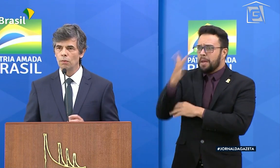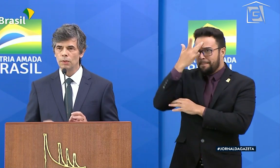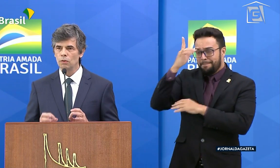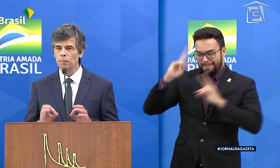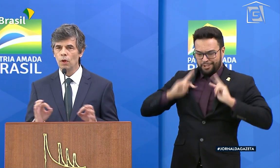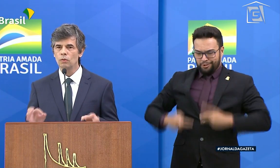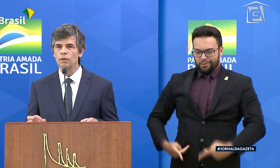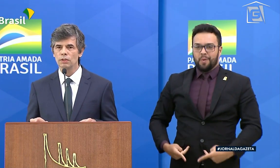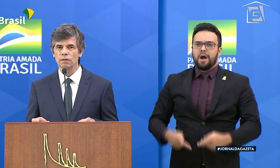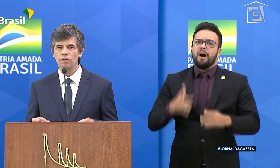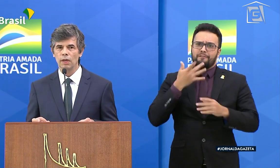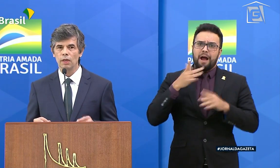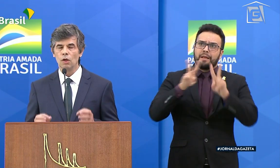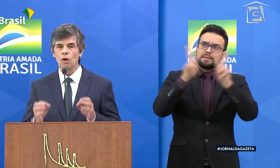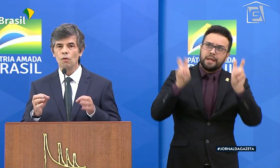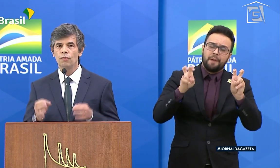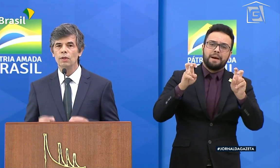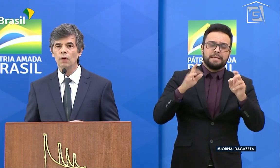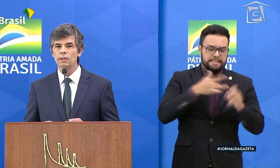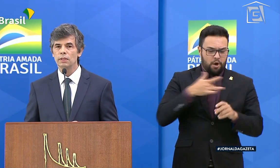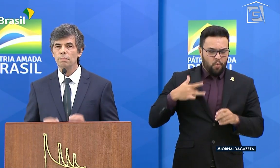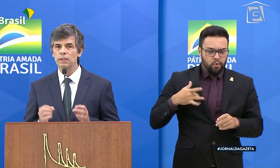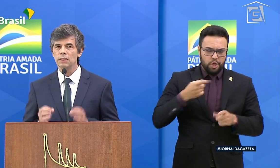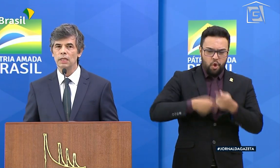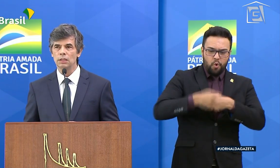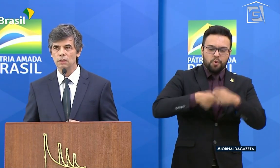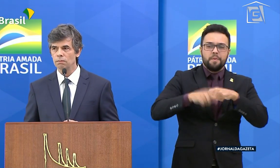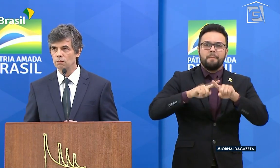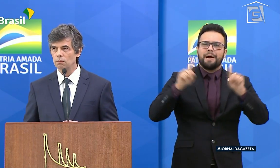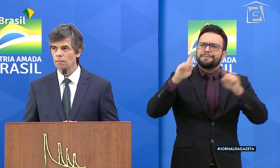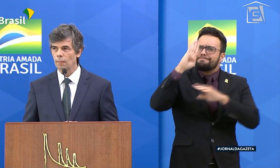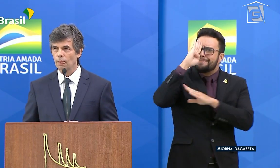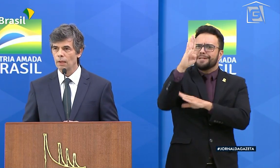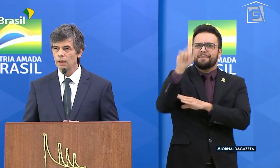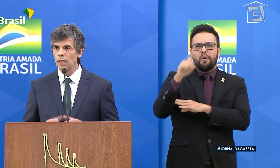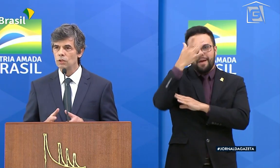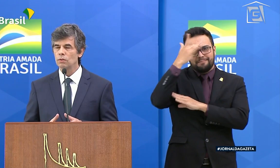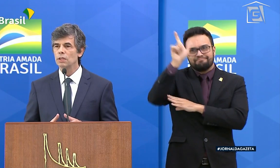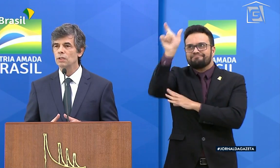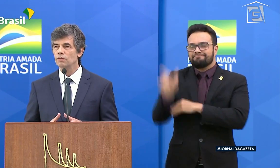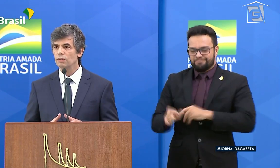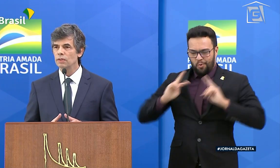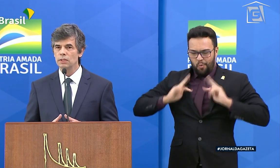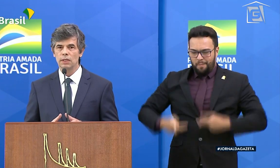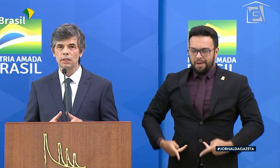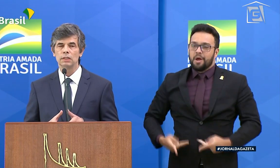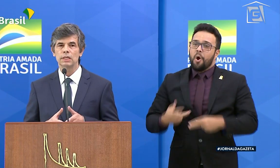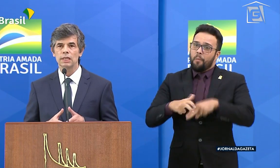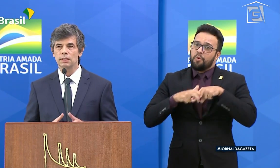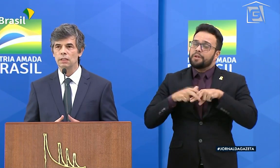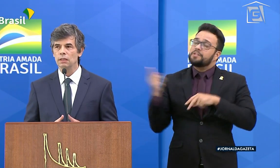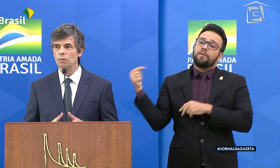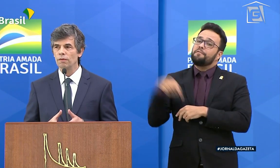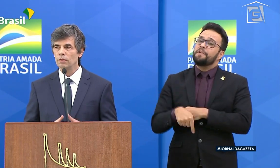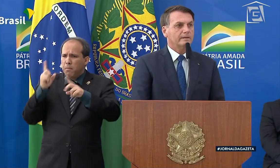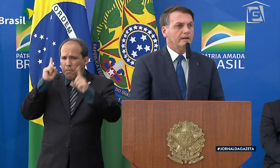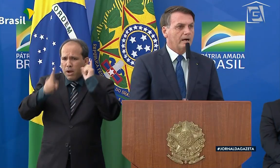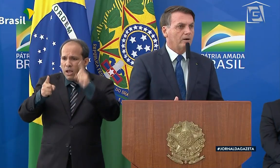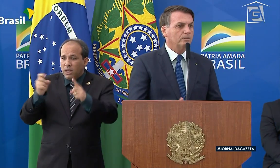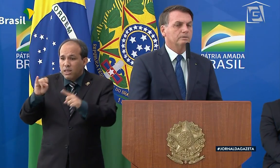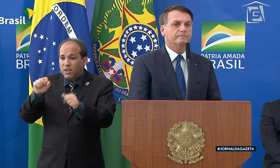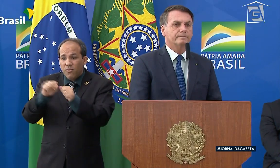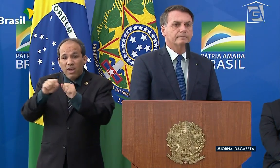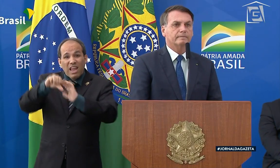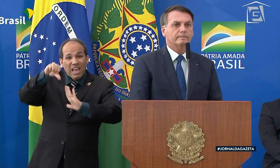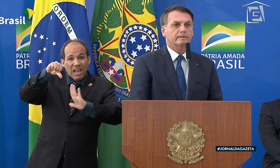que você fale em economia, não importa o que você fala, o final é sempre gente. A substituição de Mandetta por Teich foi formalizada ontem,